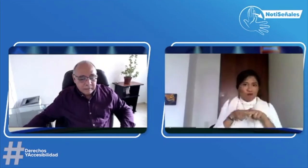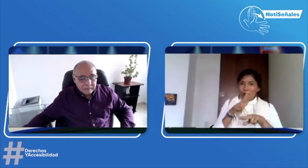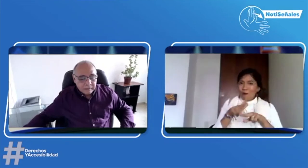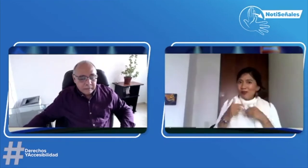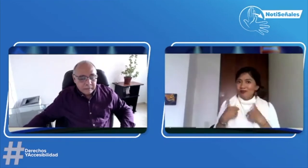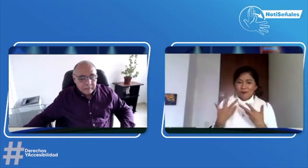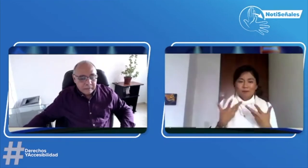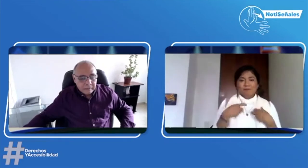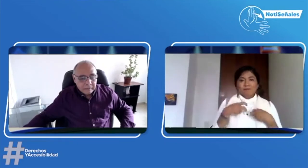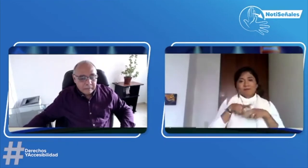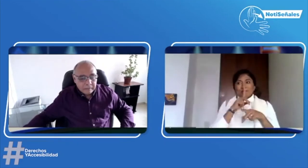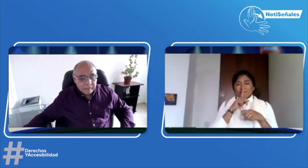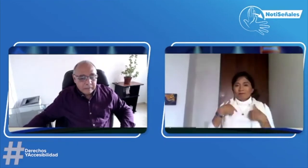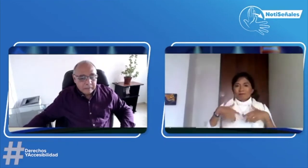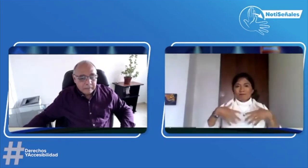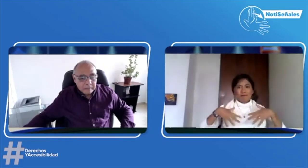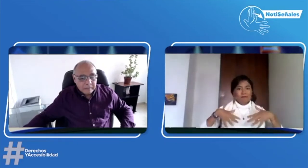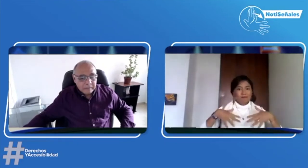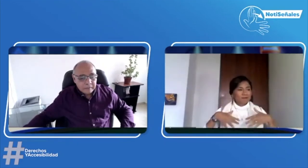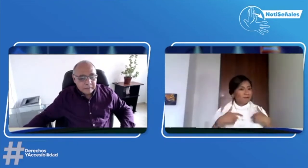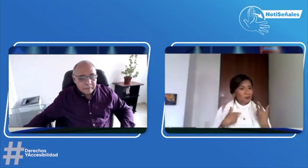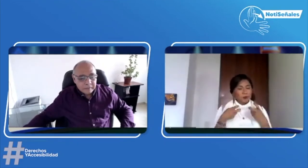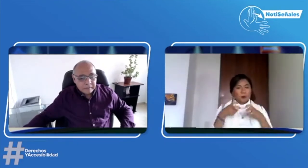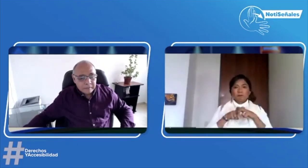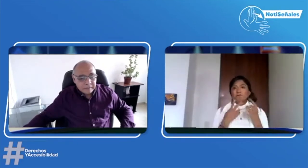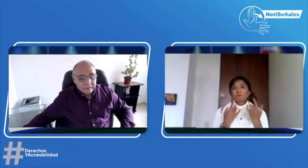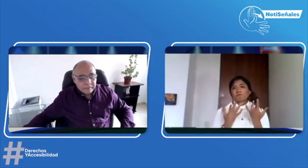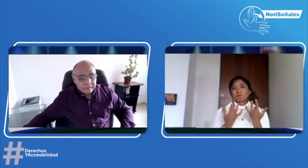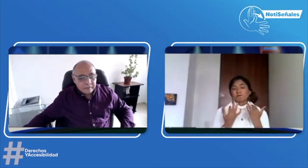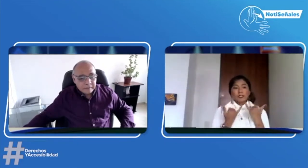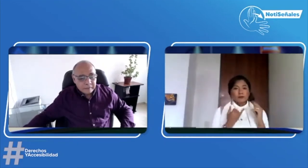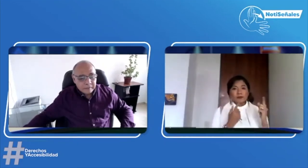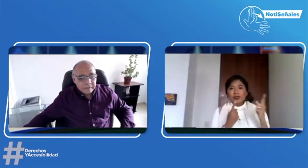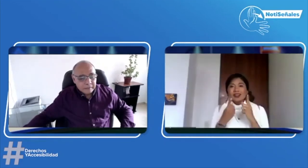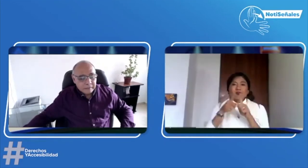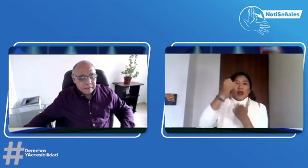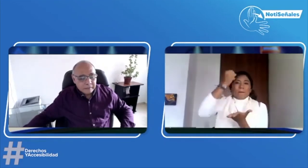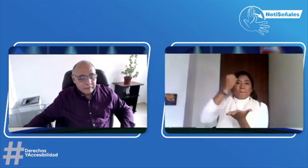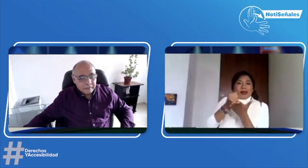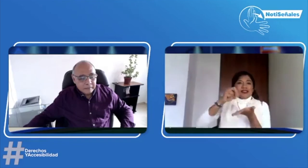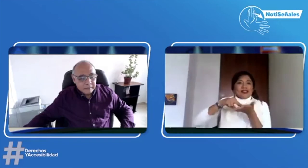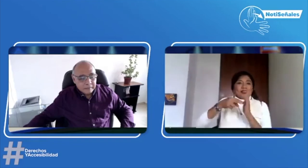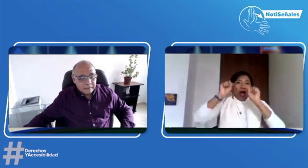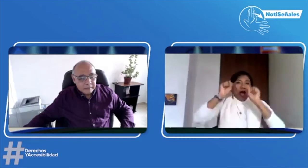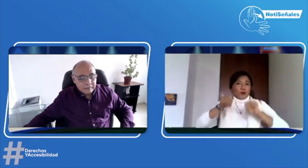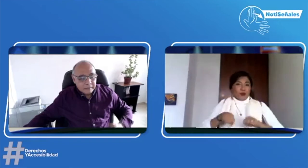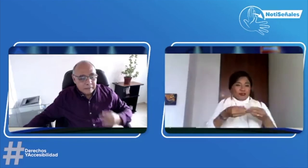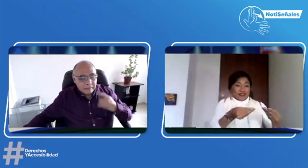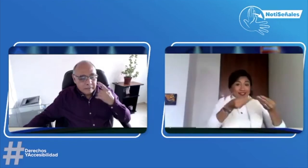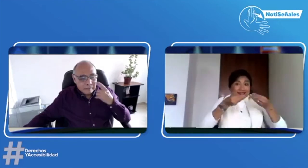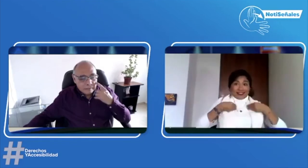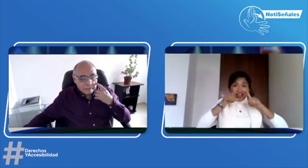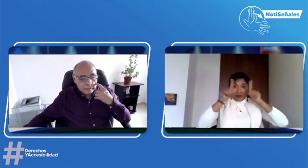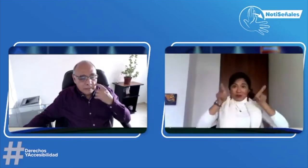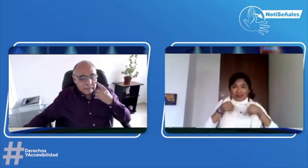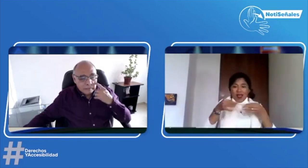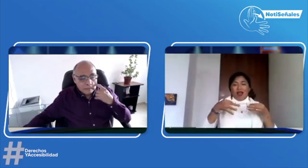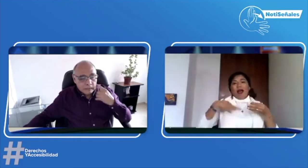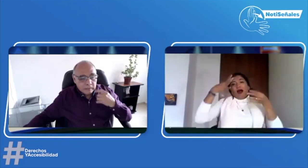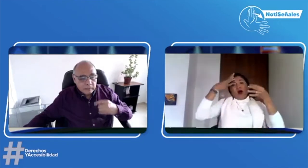cálmese. Yo empecé a llorar. La verdad, estaba muy nerviosa. Me senté ahí a esperar. Ya me dieron como un acta